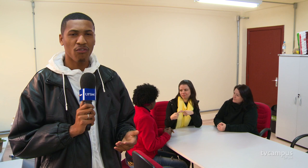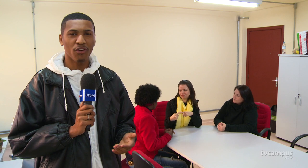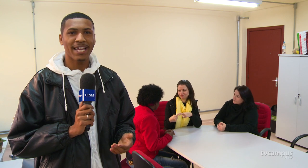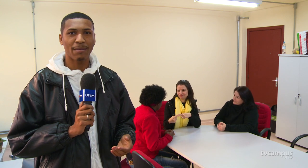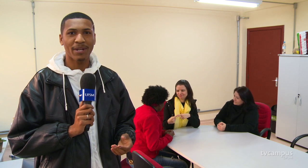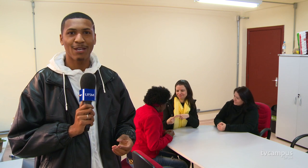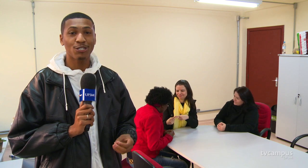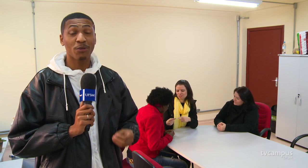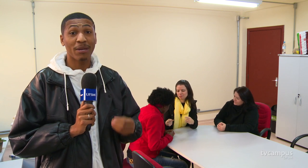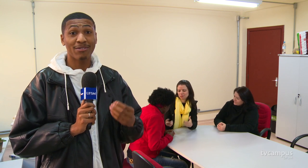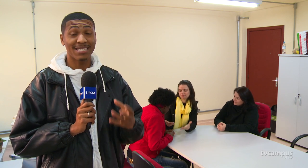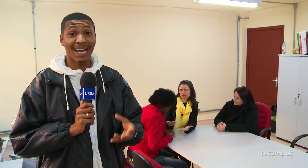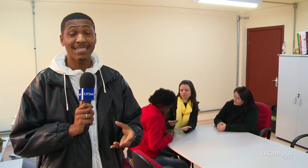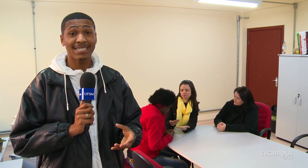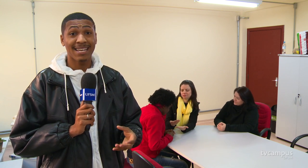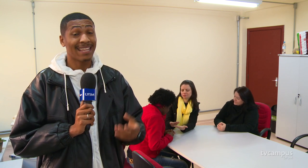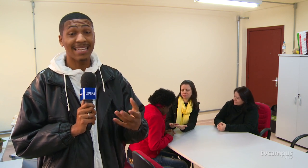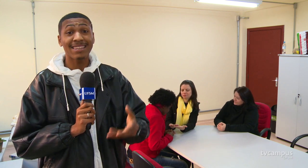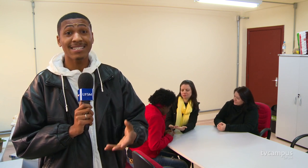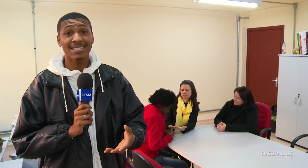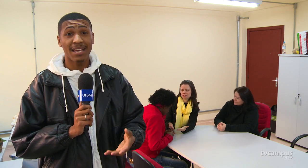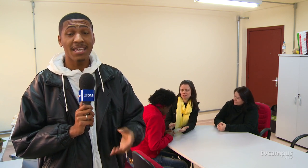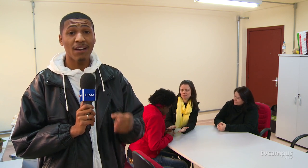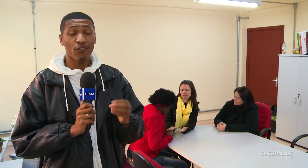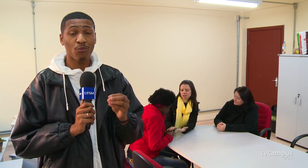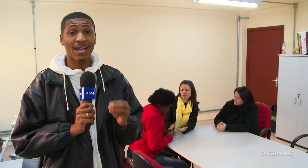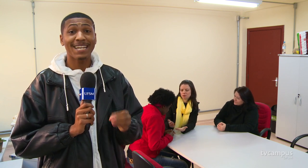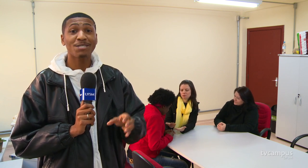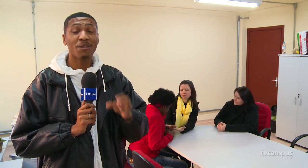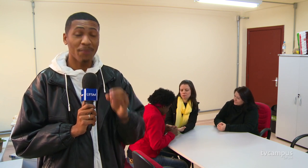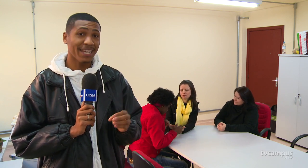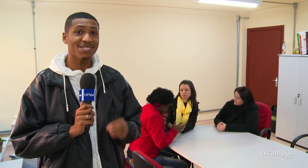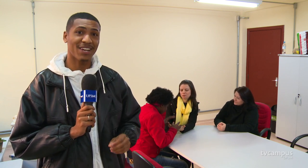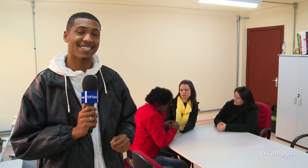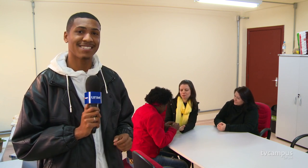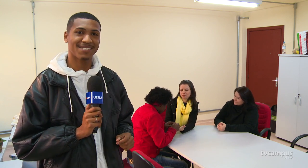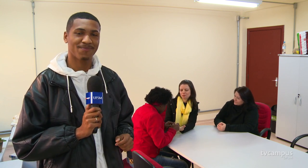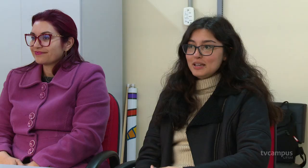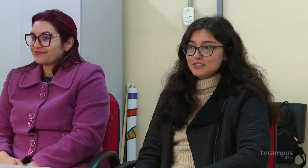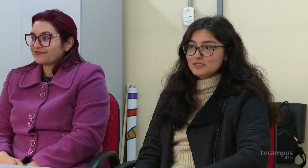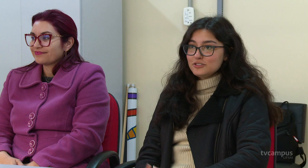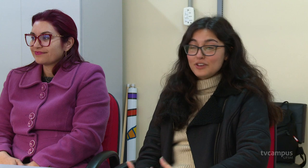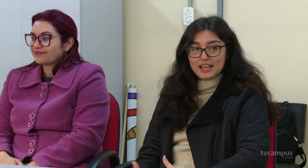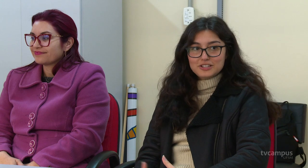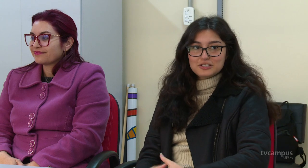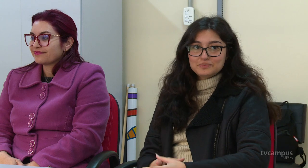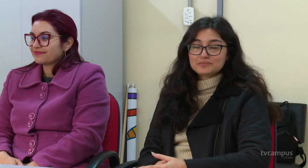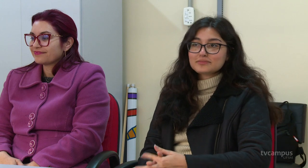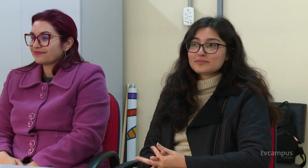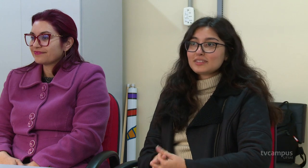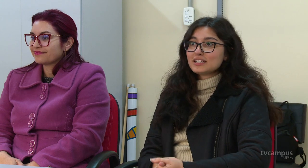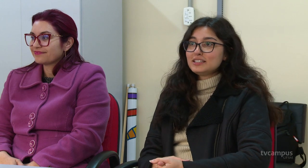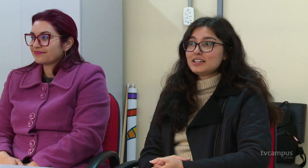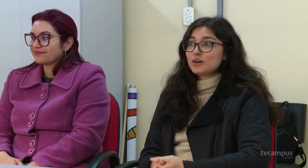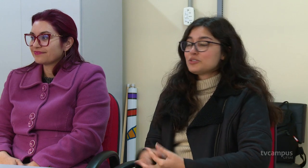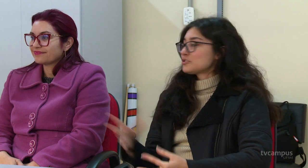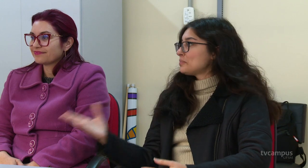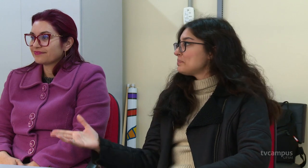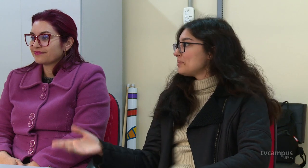foi que ela aprendeu os primeiros sinais, letras e a formular as primeiras frases. Ruth teve auxílio de uma monitora da CAED e